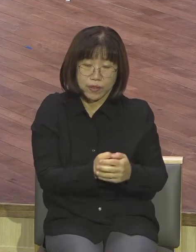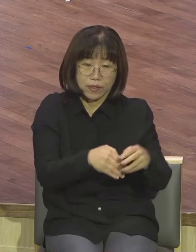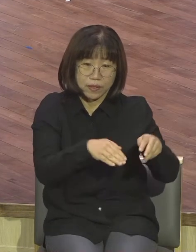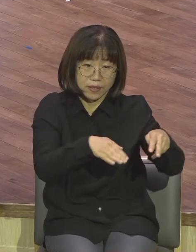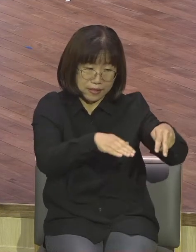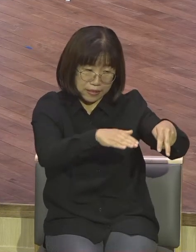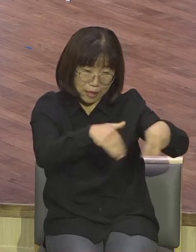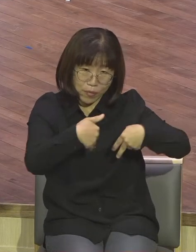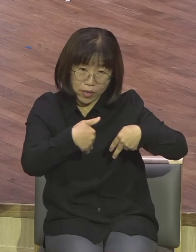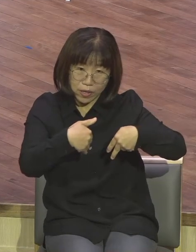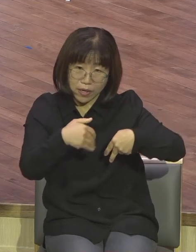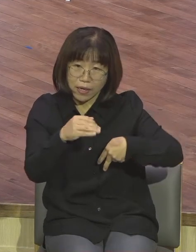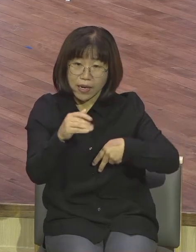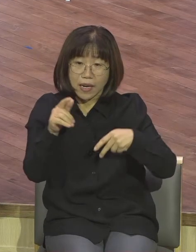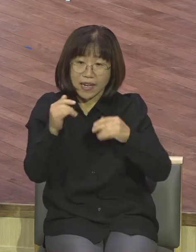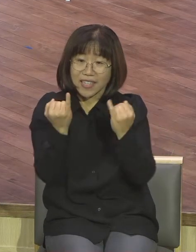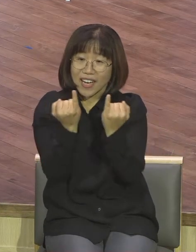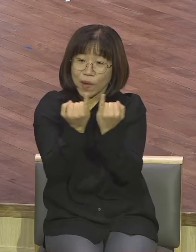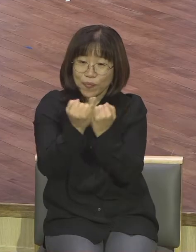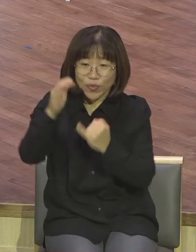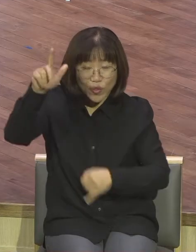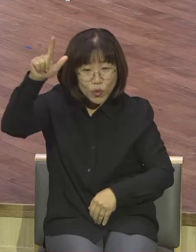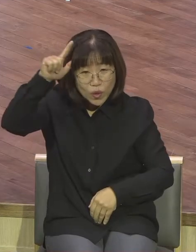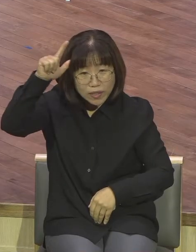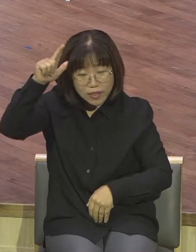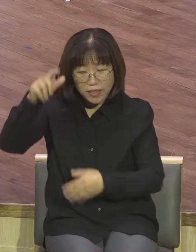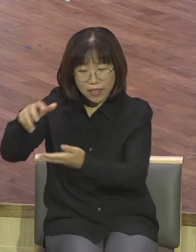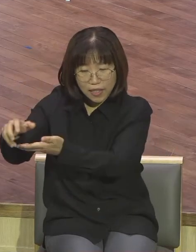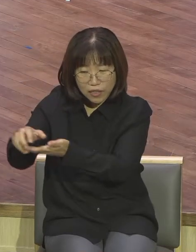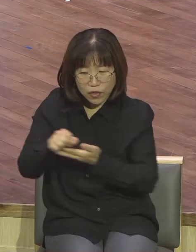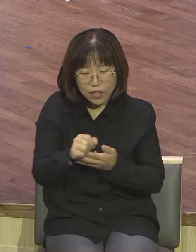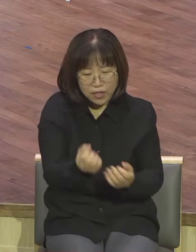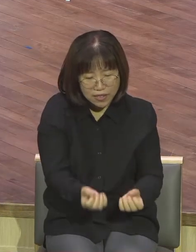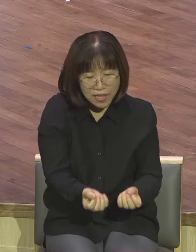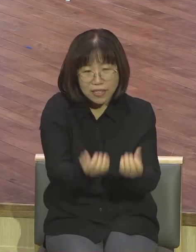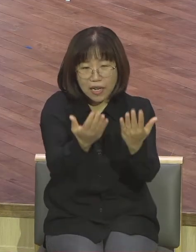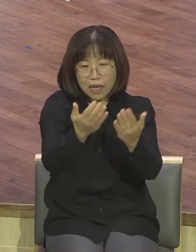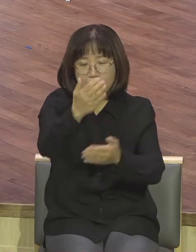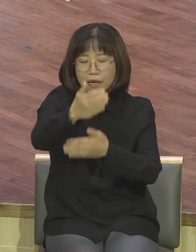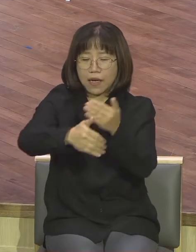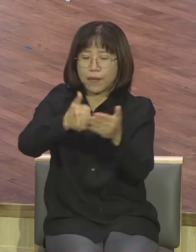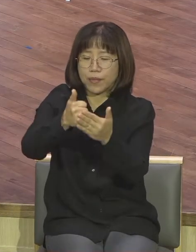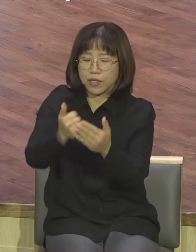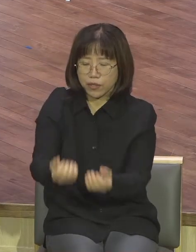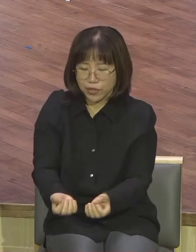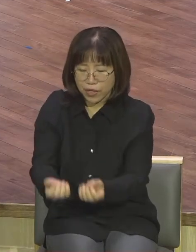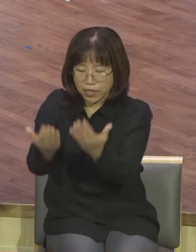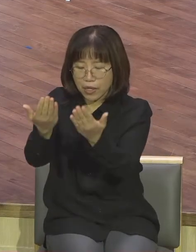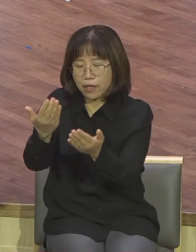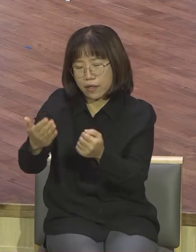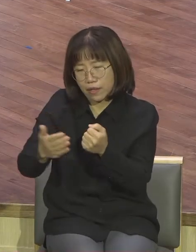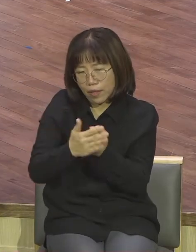끌고 가서 여호와께 제사 드리러 왔다라고 하고 이세를